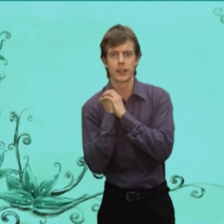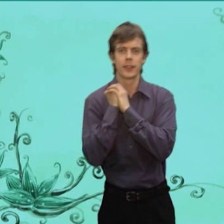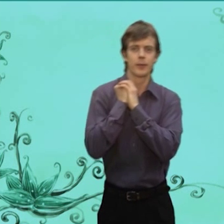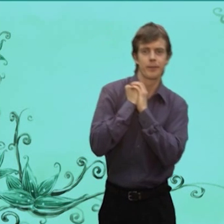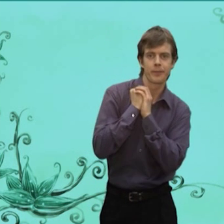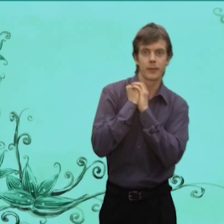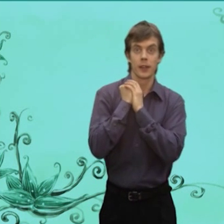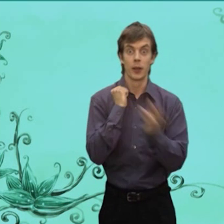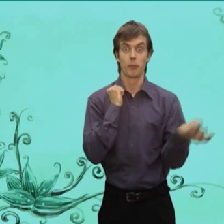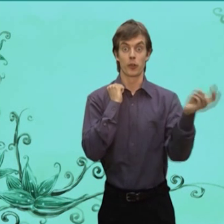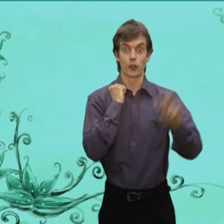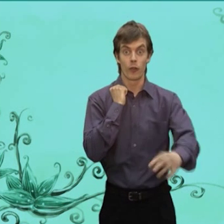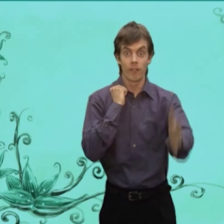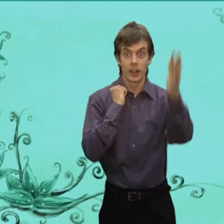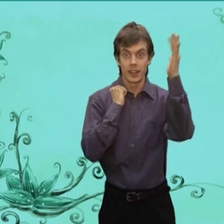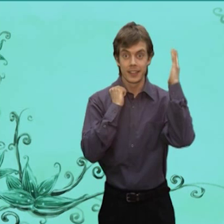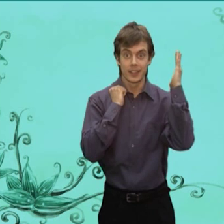Пришел